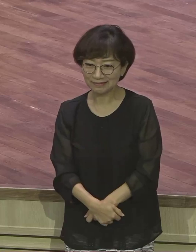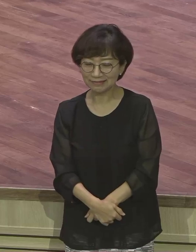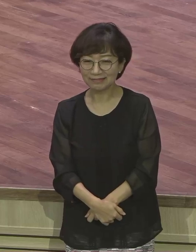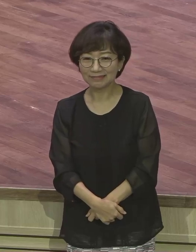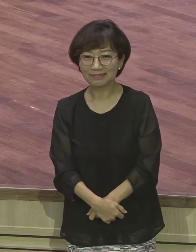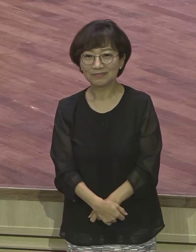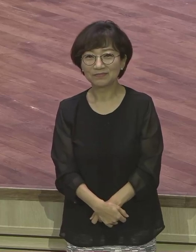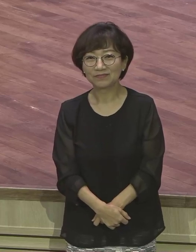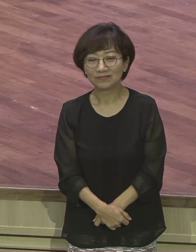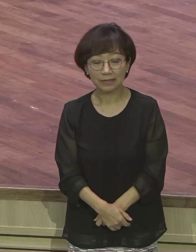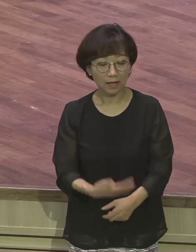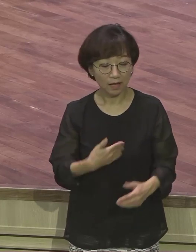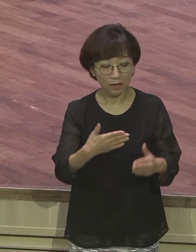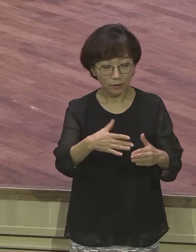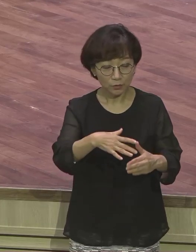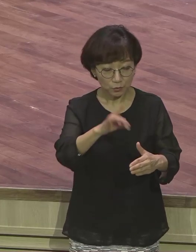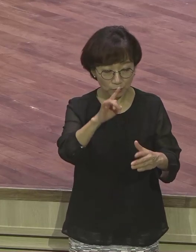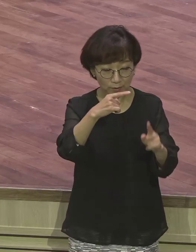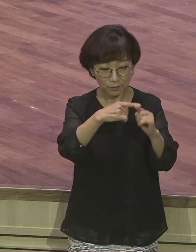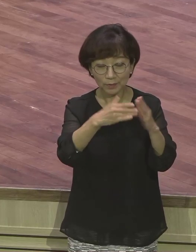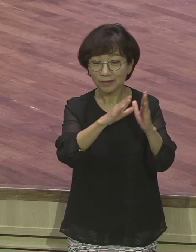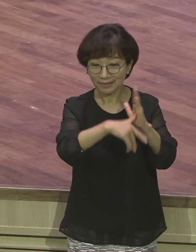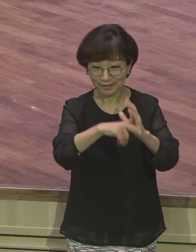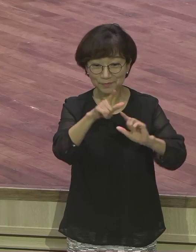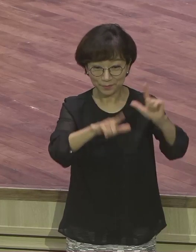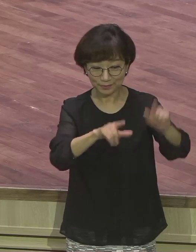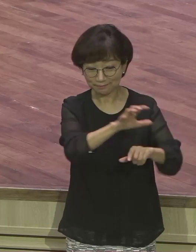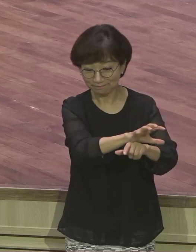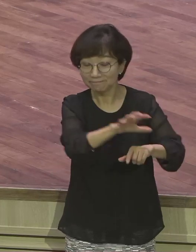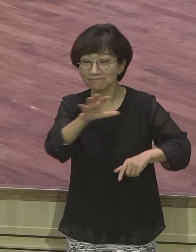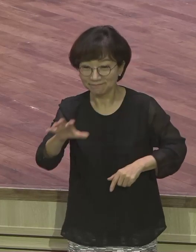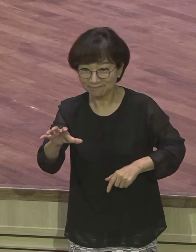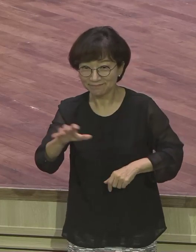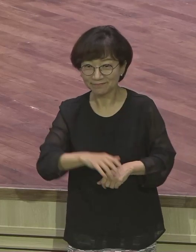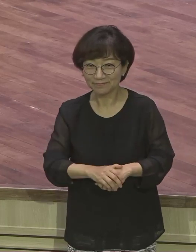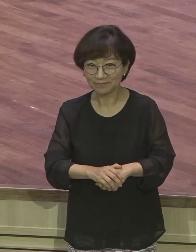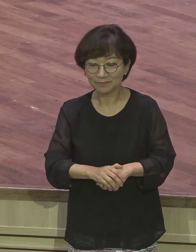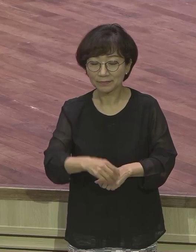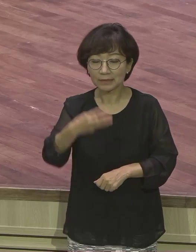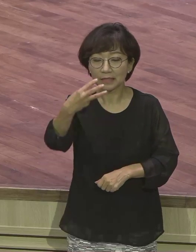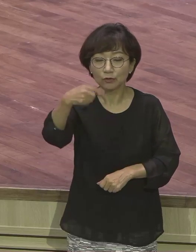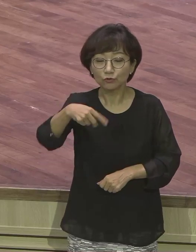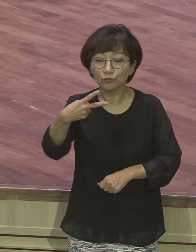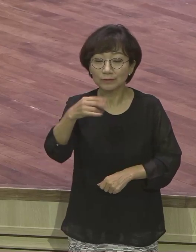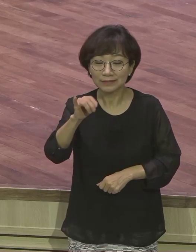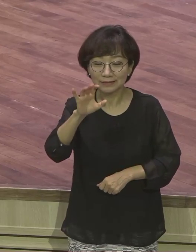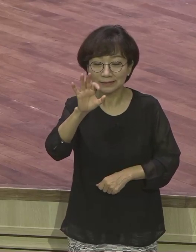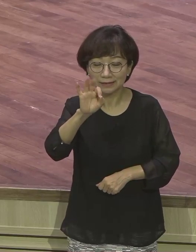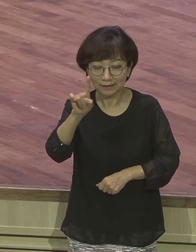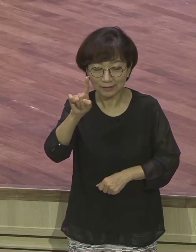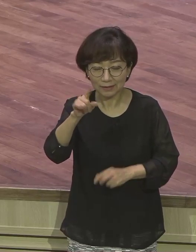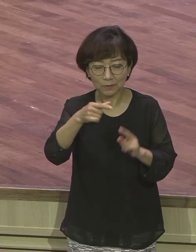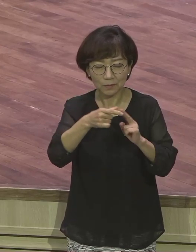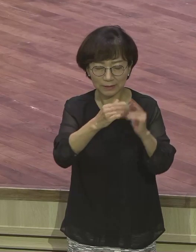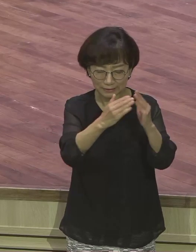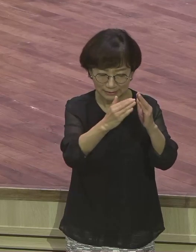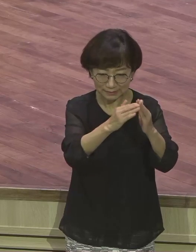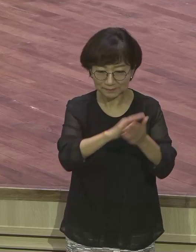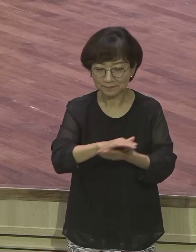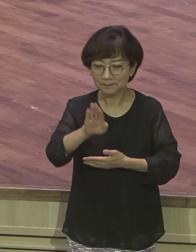교회가 되거든요. 초대교회 그래서 뭐 뭐 뭐 루디아오와 그 집 뭐 불세올라 집 뭐 문능발